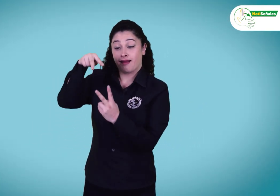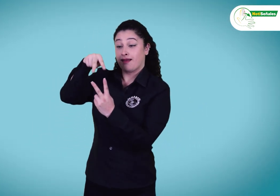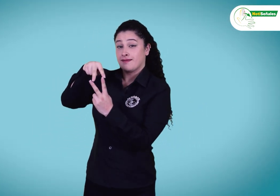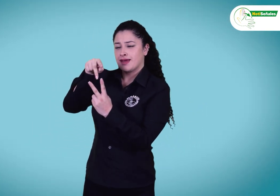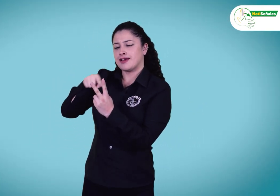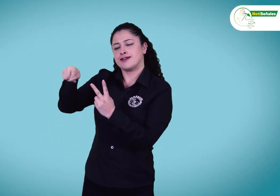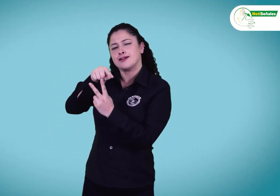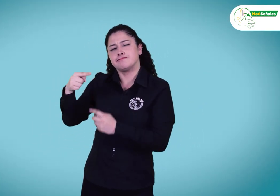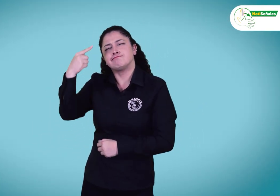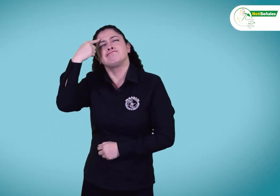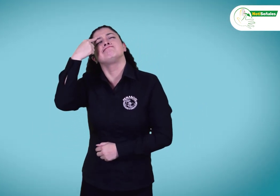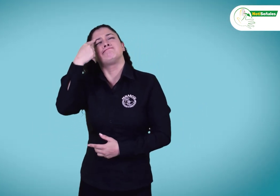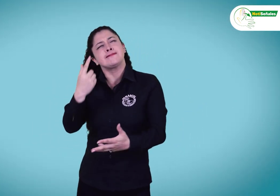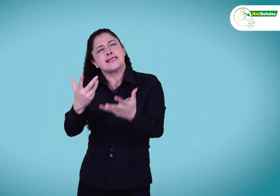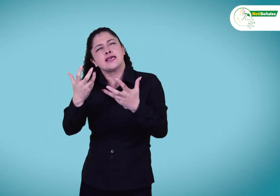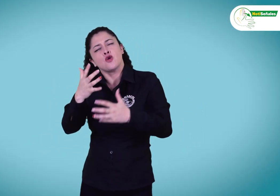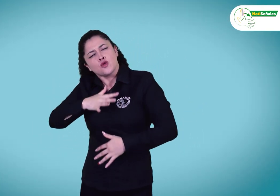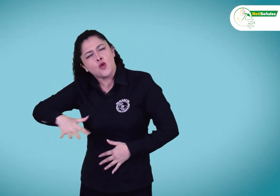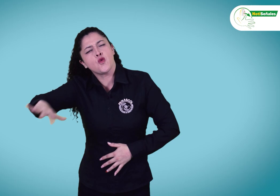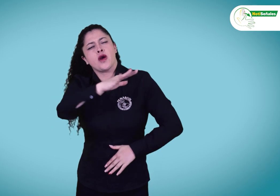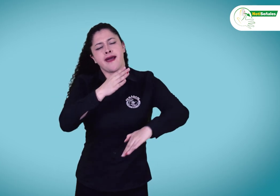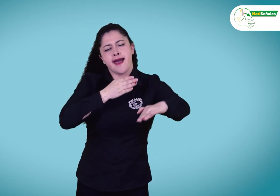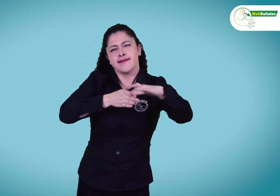Como vimos, Avianca ahora se piensa más accesible.